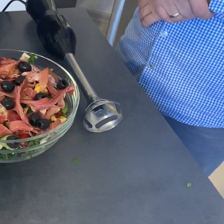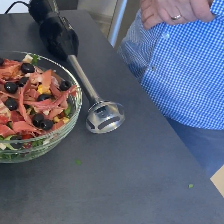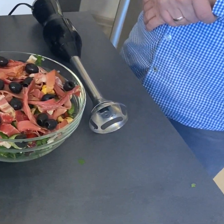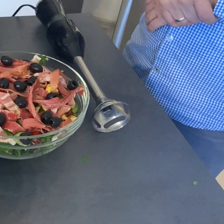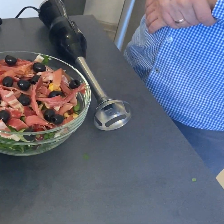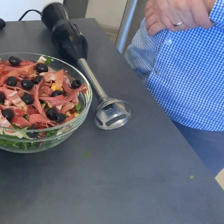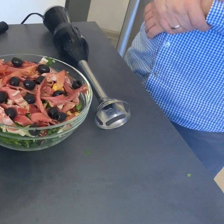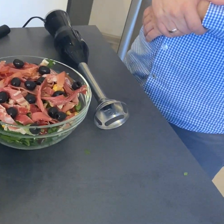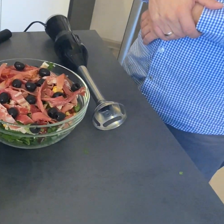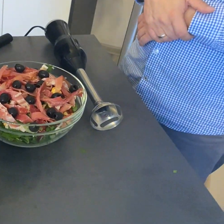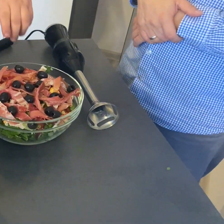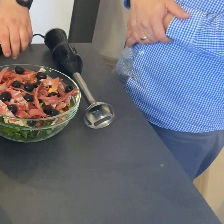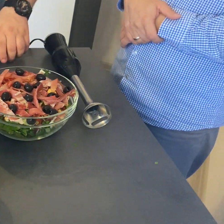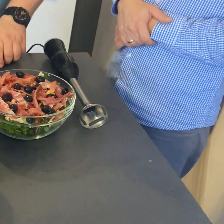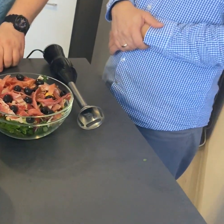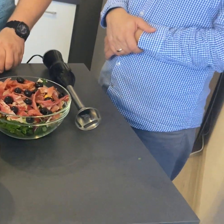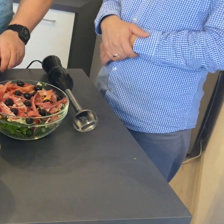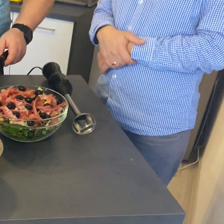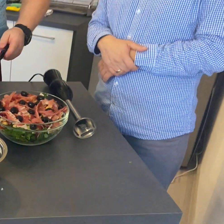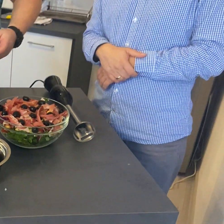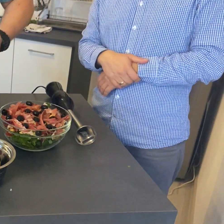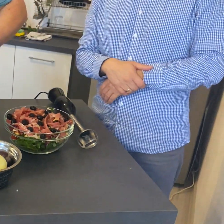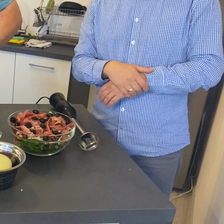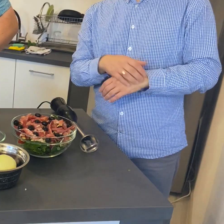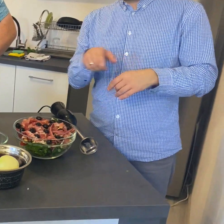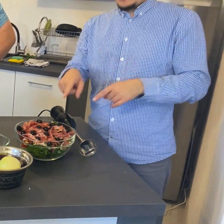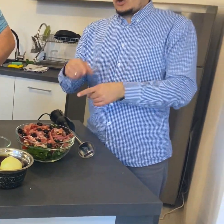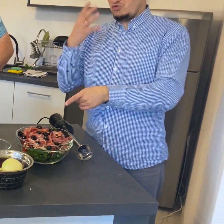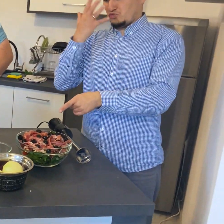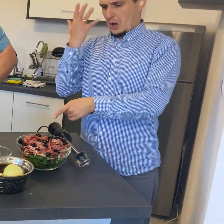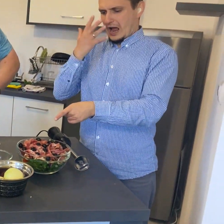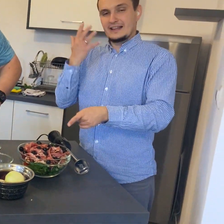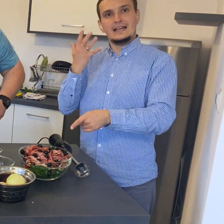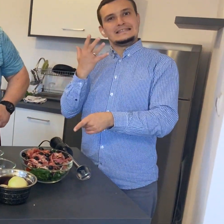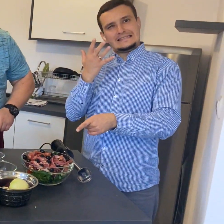dla wyrównania kolorów dodamy jeszcze czerwonych pomidorów do tego